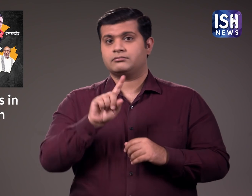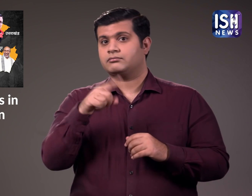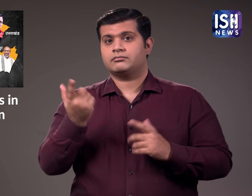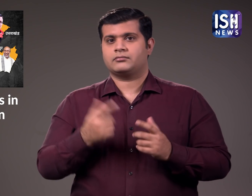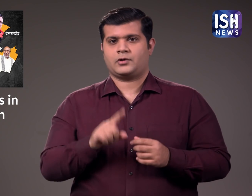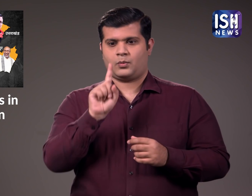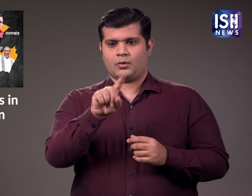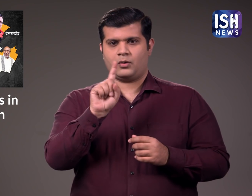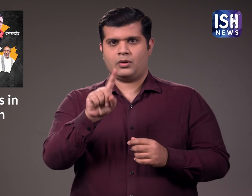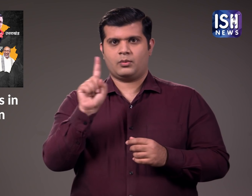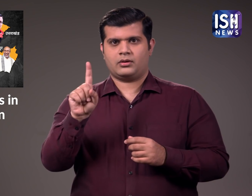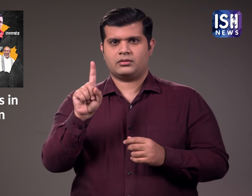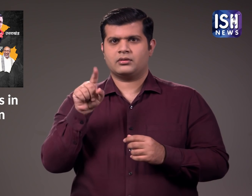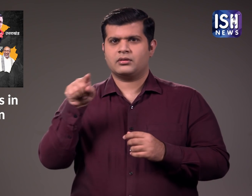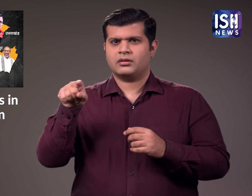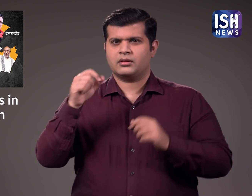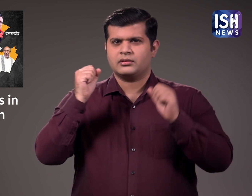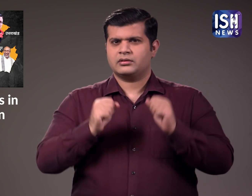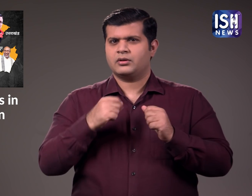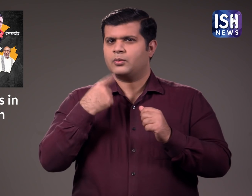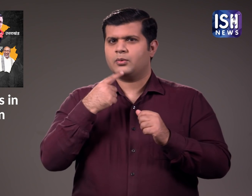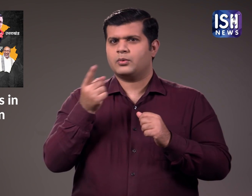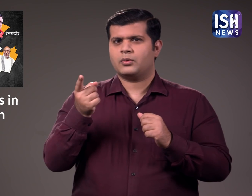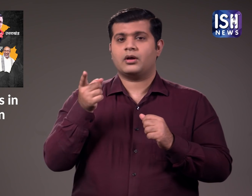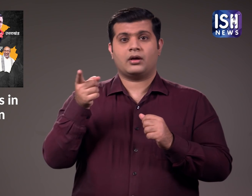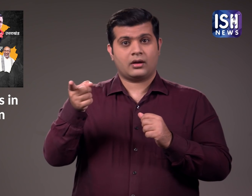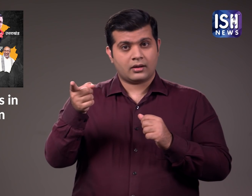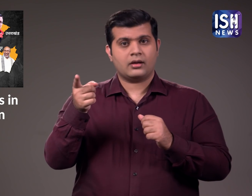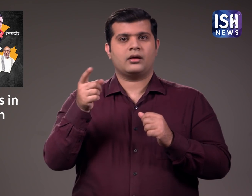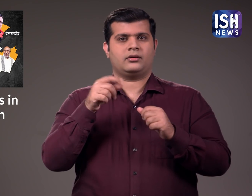समाजवादी पार्टी ने 111 सीटों पर जीत हासिल की है